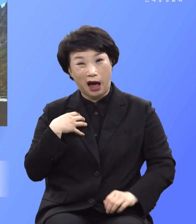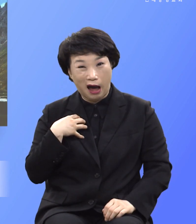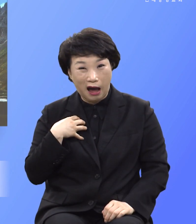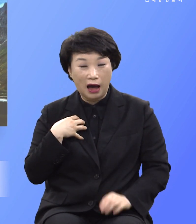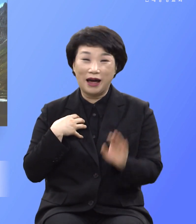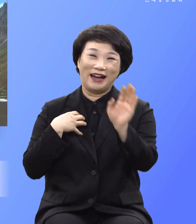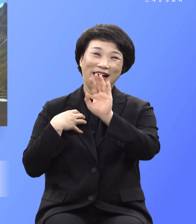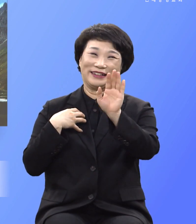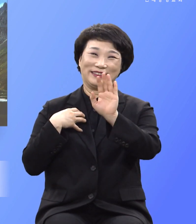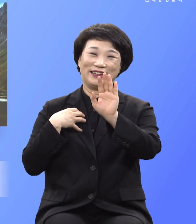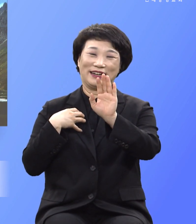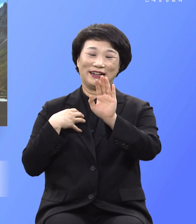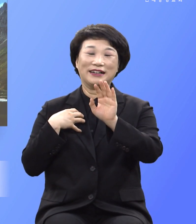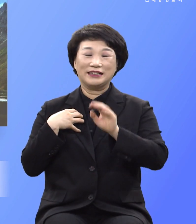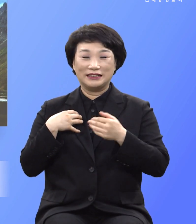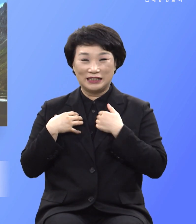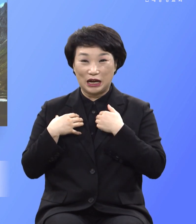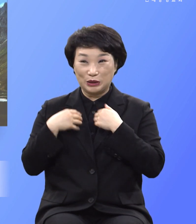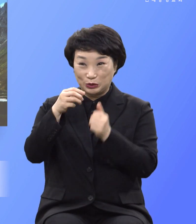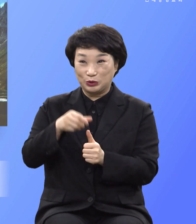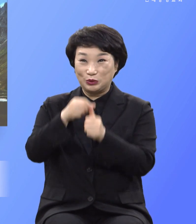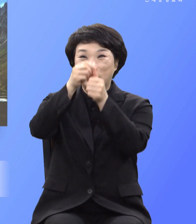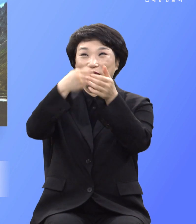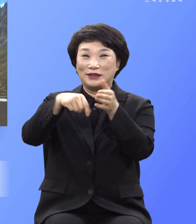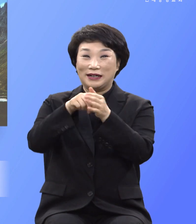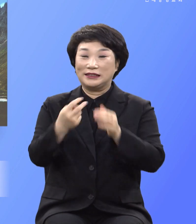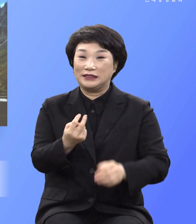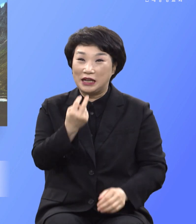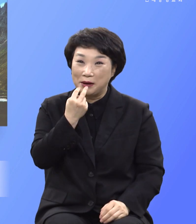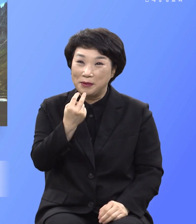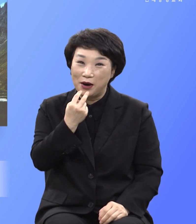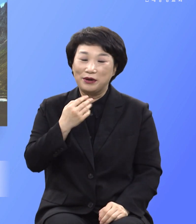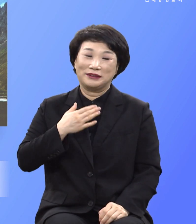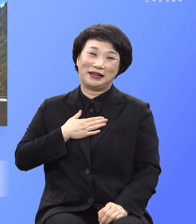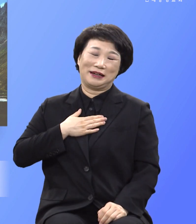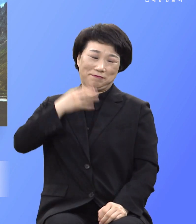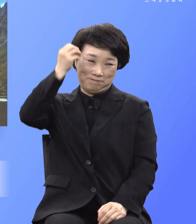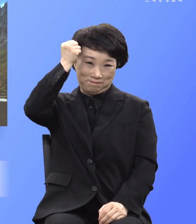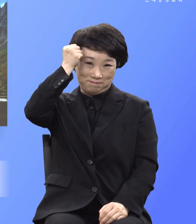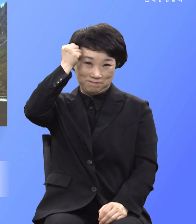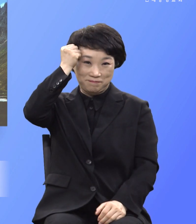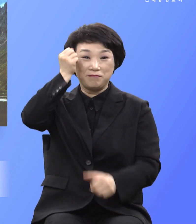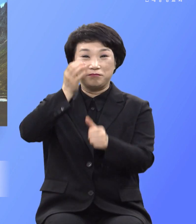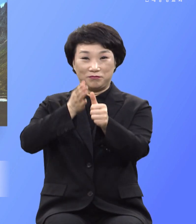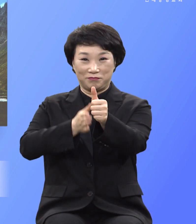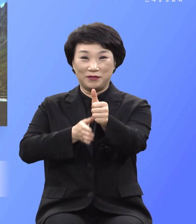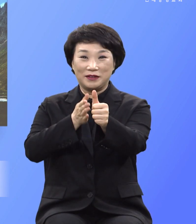것이 아니라 나를 살려주는 생명임을 잊어서는 결코 안됩니다.